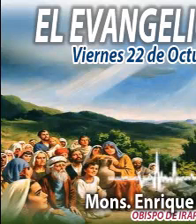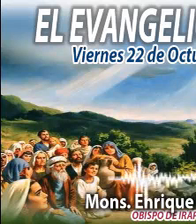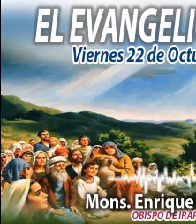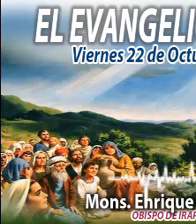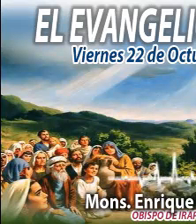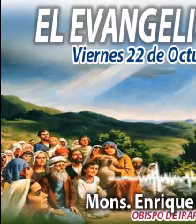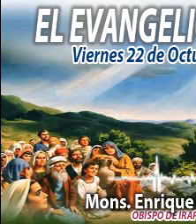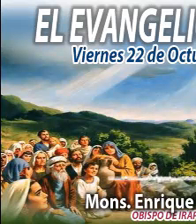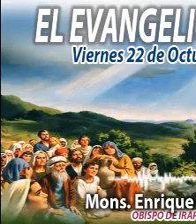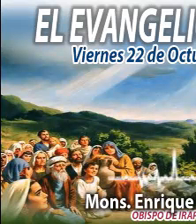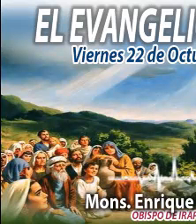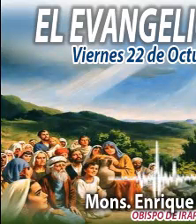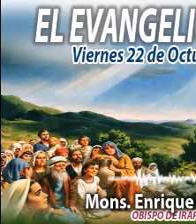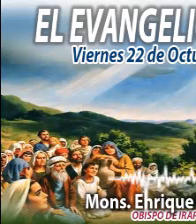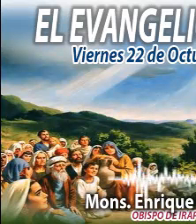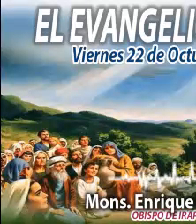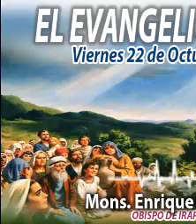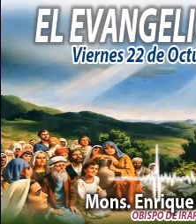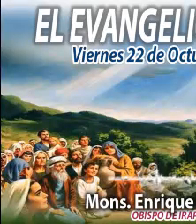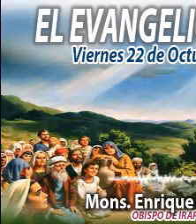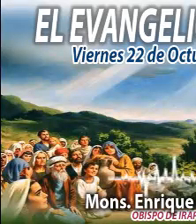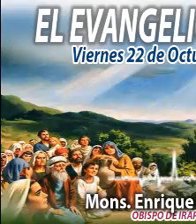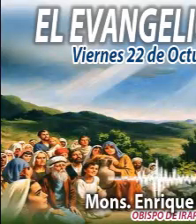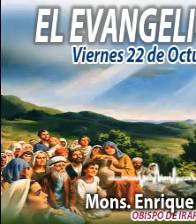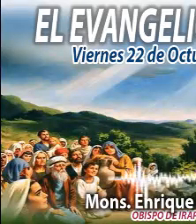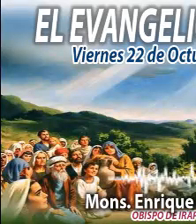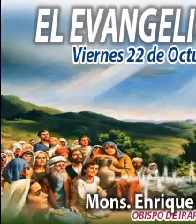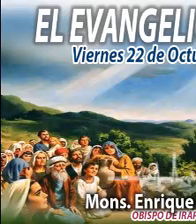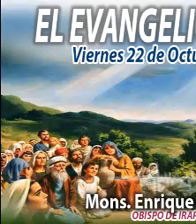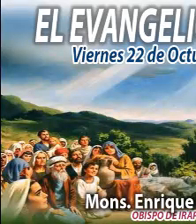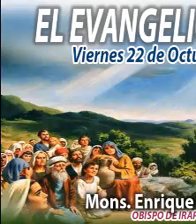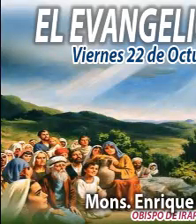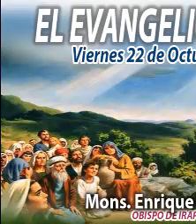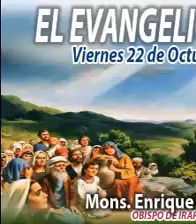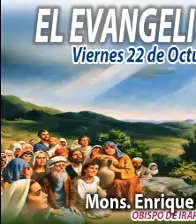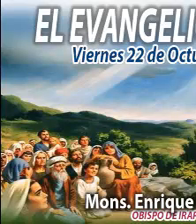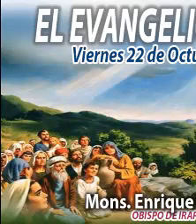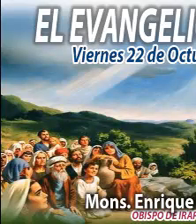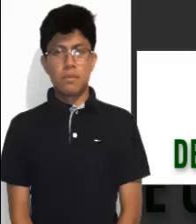Alimentame, sáname, acompáñame.